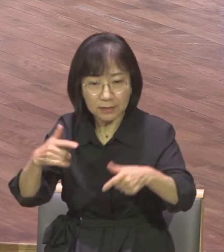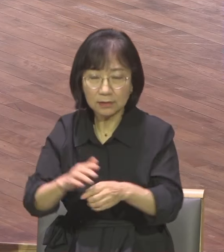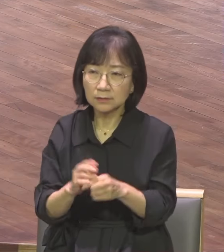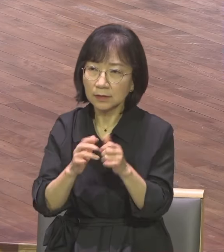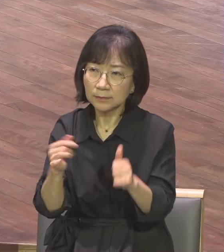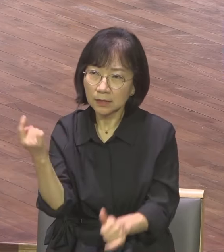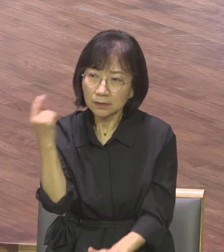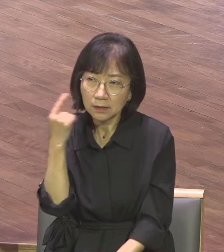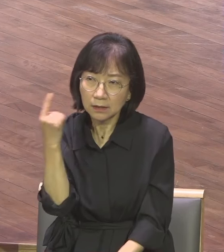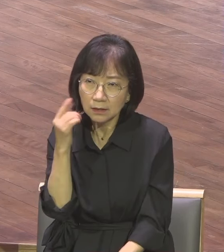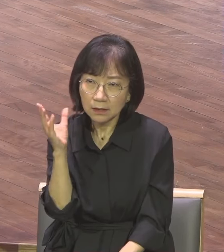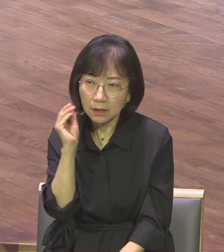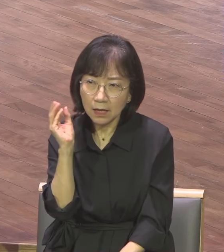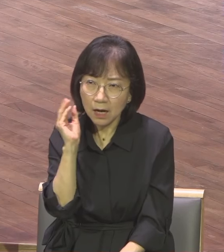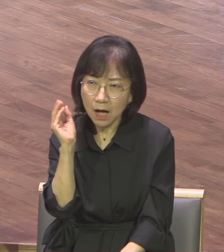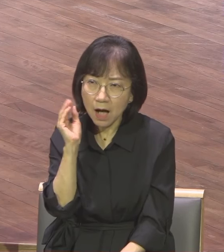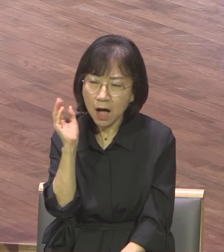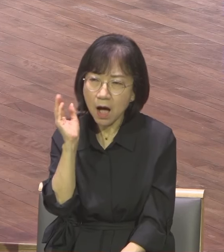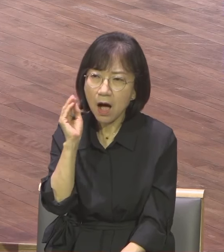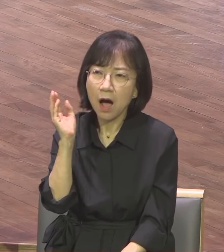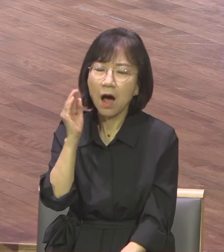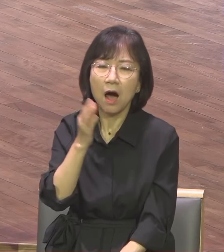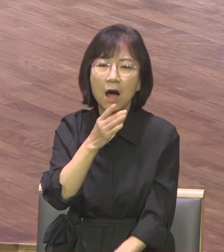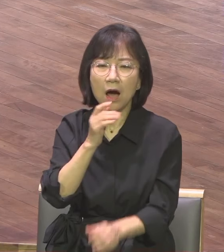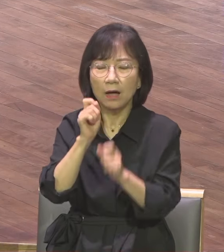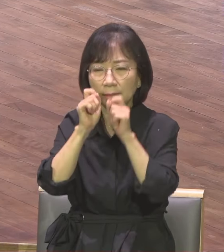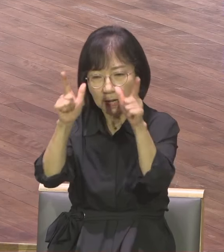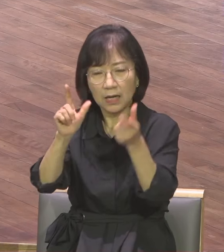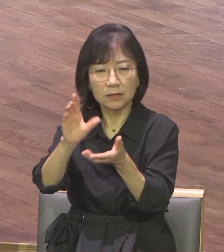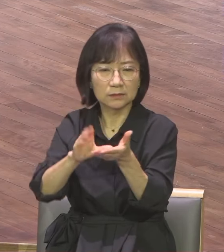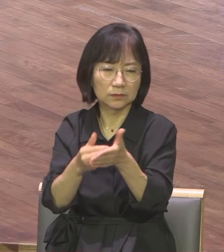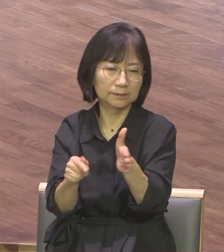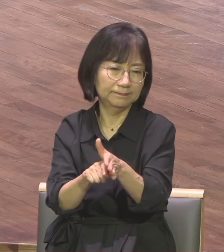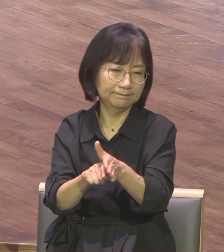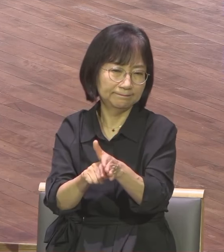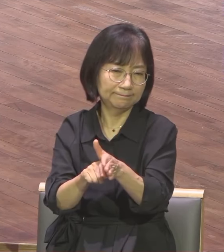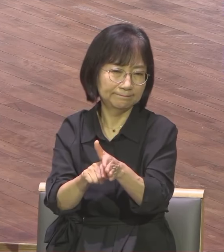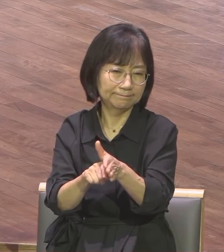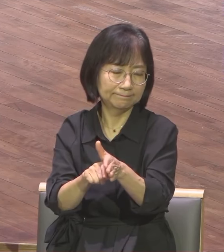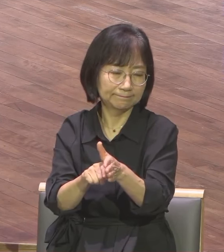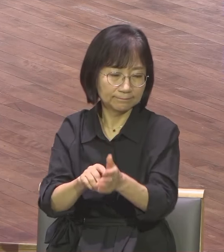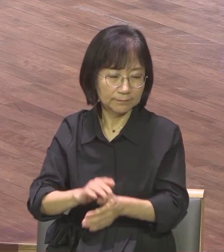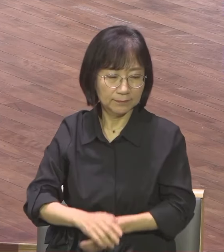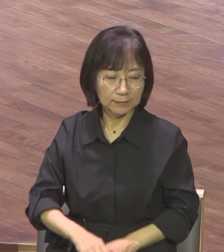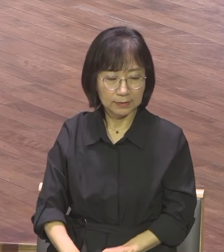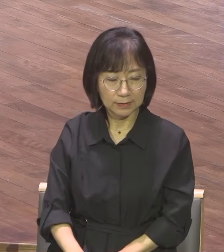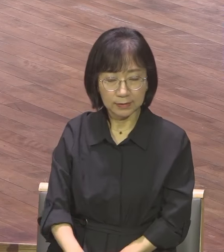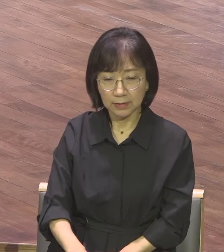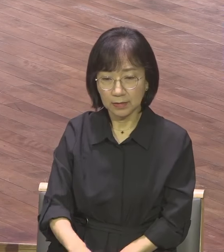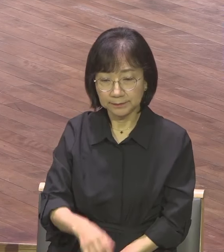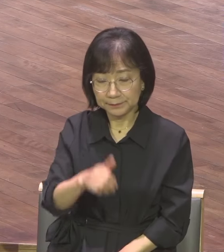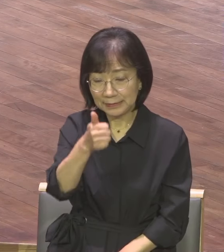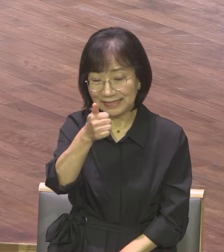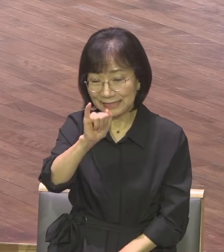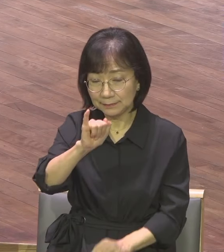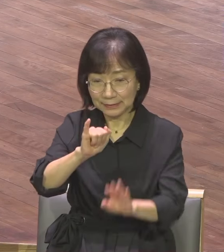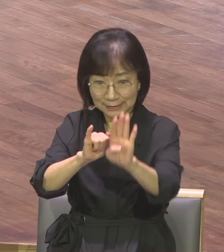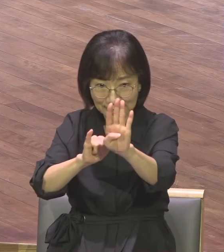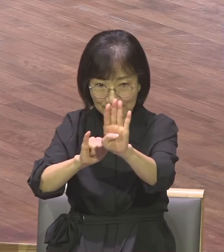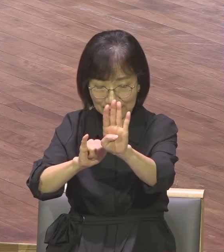그래서 히브리서 기자는 히브리서 4장 12절에 보니까 하나의 말씀은 능력이 있다고 말합니다 우리의 혼과